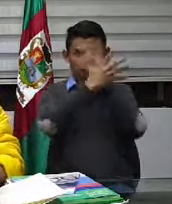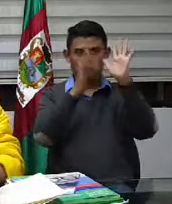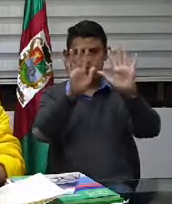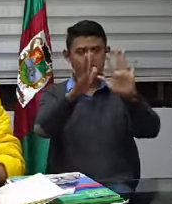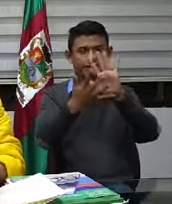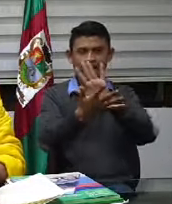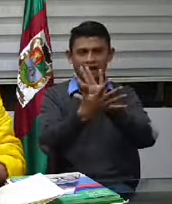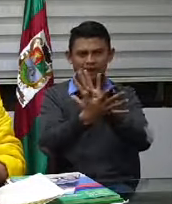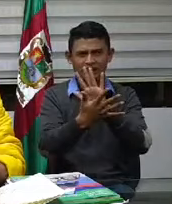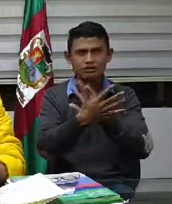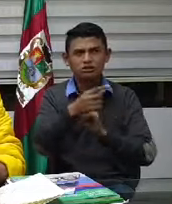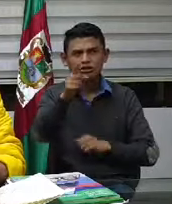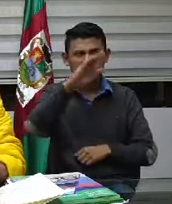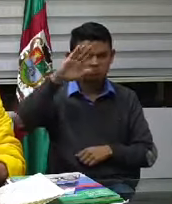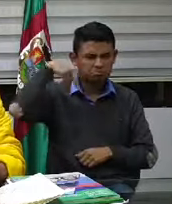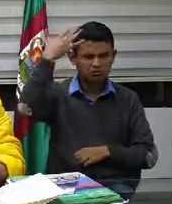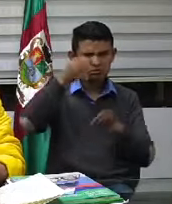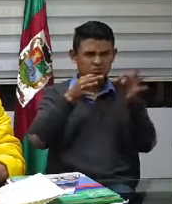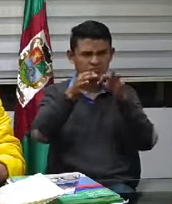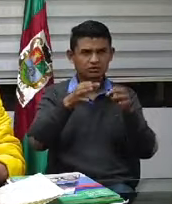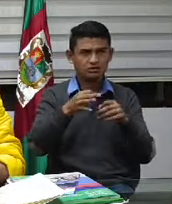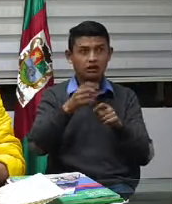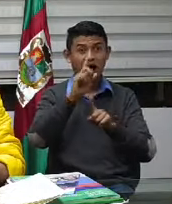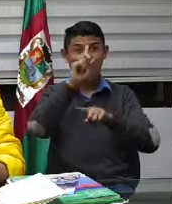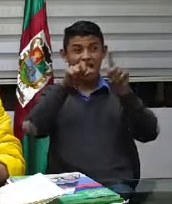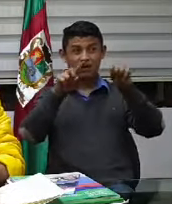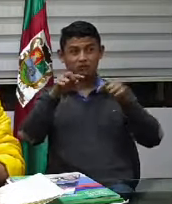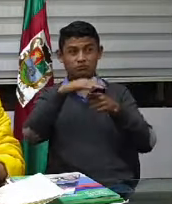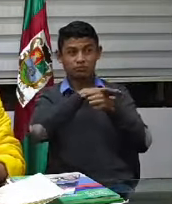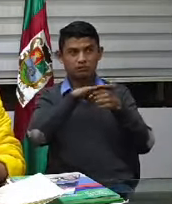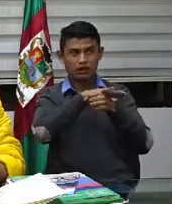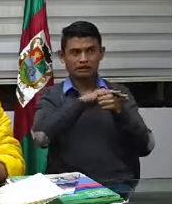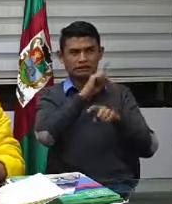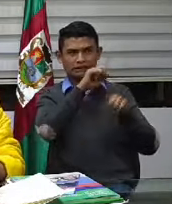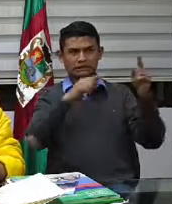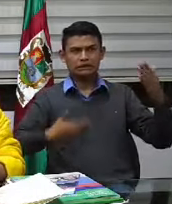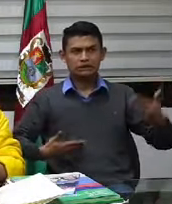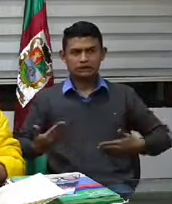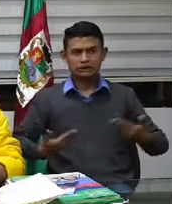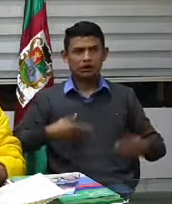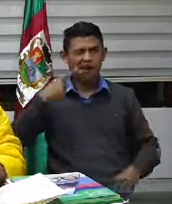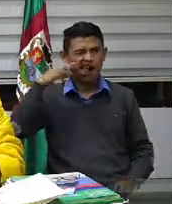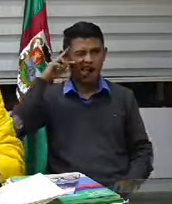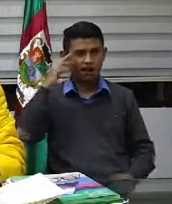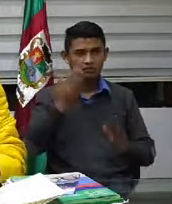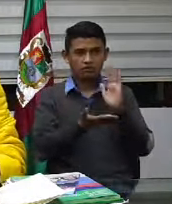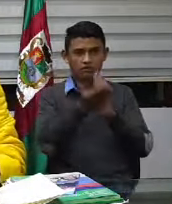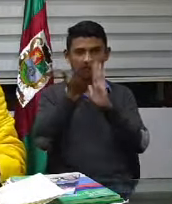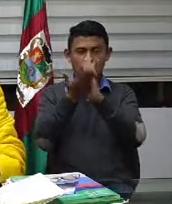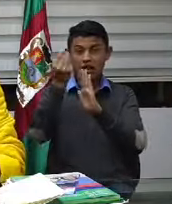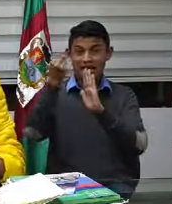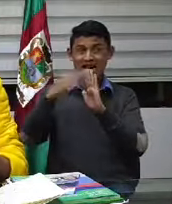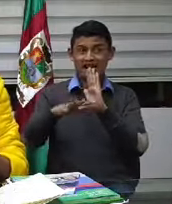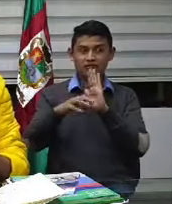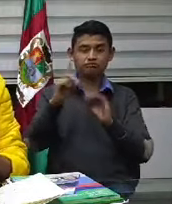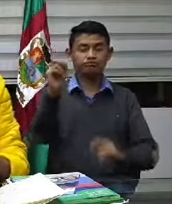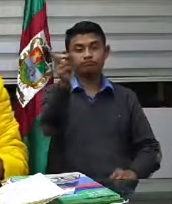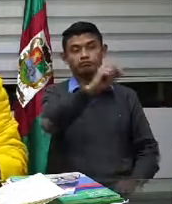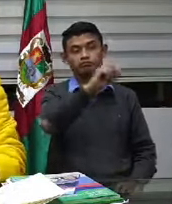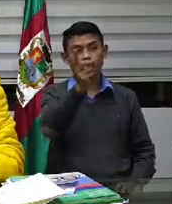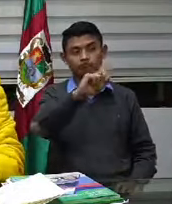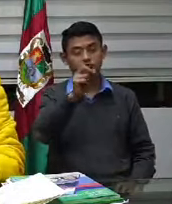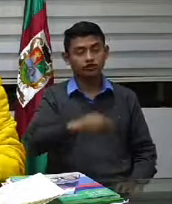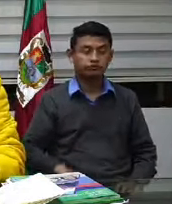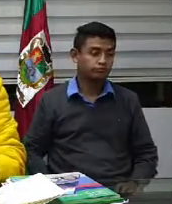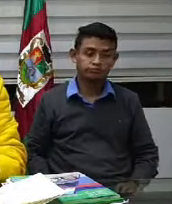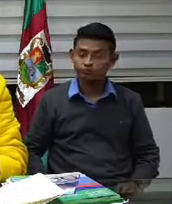como precios que han ido que se han aumentado tristemente en algunos sectores locales de los barrios para que la gente pueda